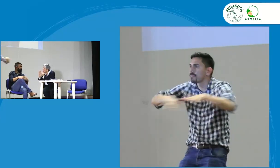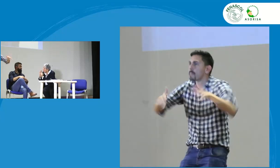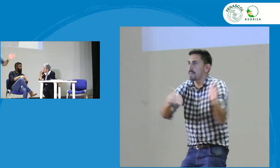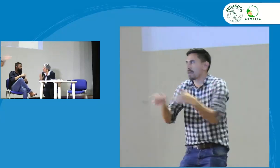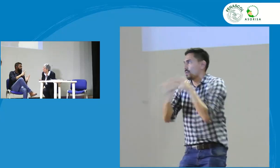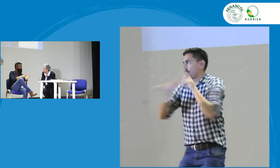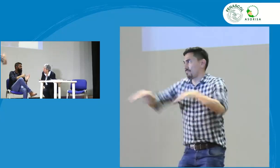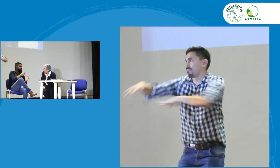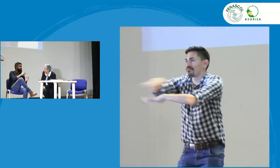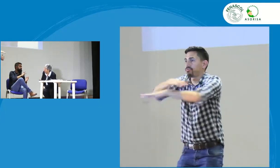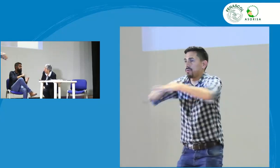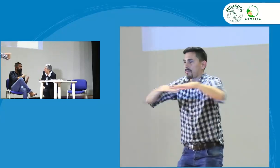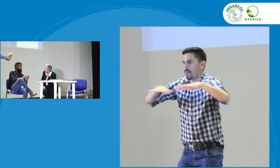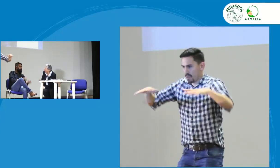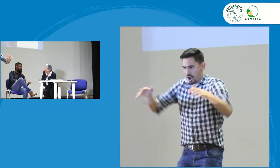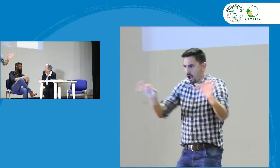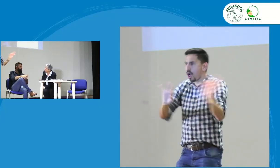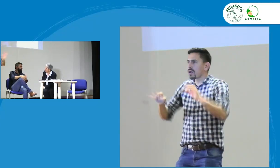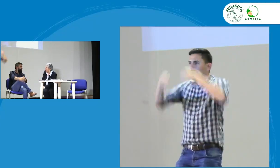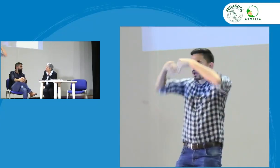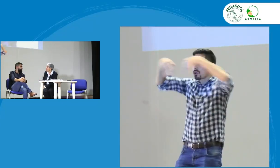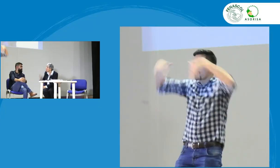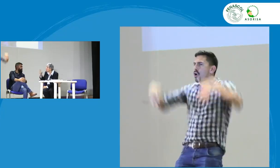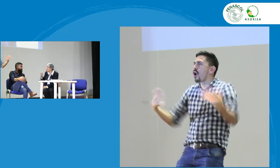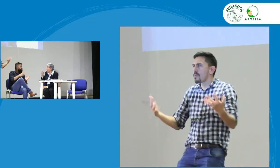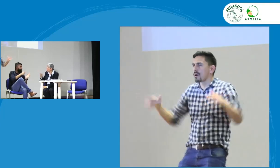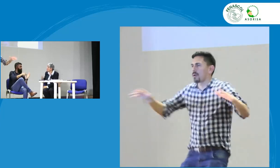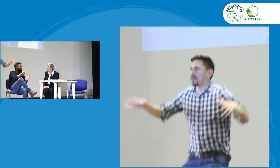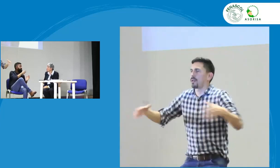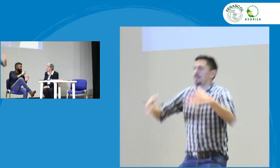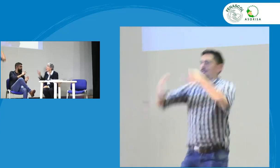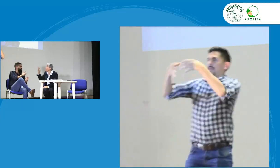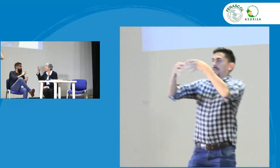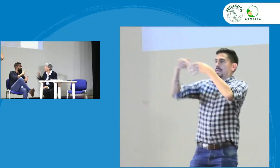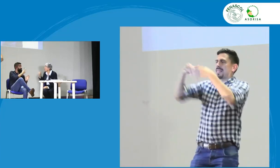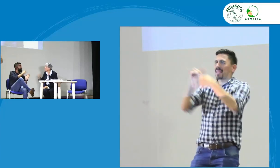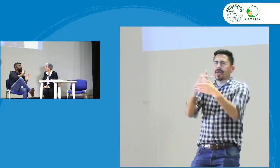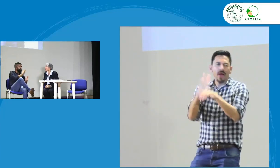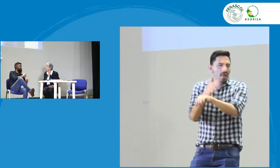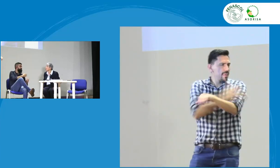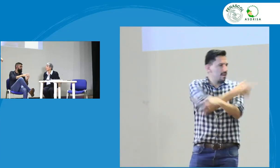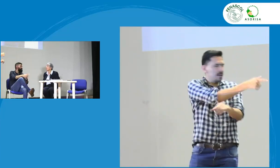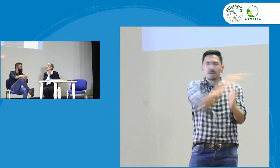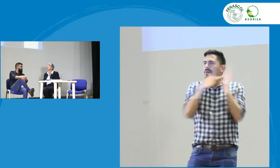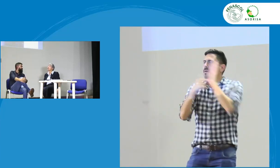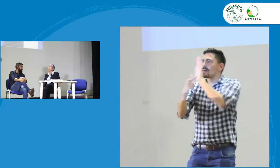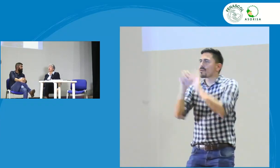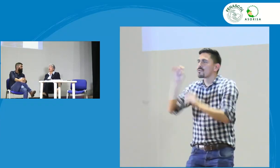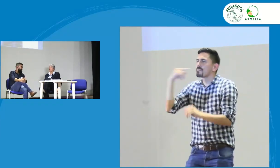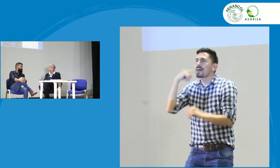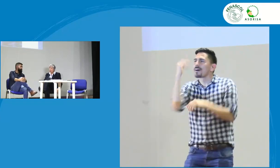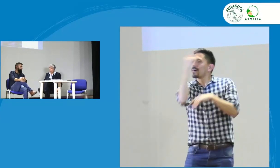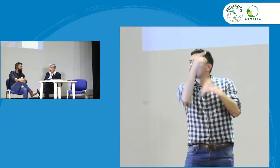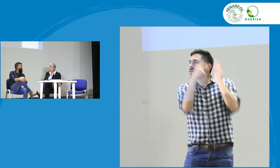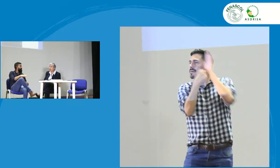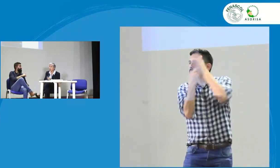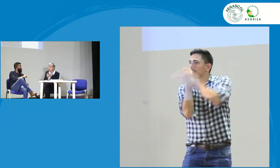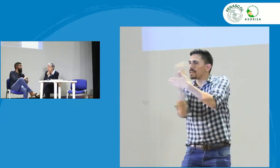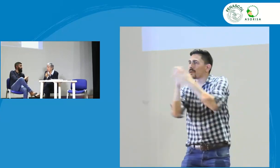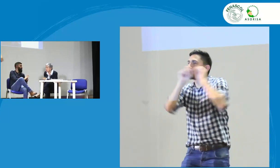participantes en la planeación lingüística pero obviamente pues hay una organización y como decía Luz